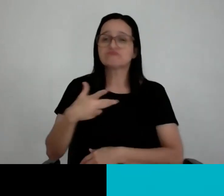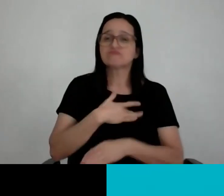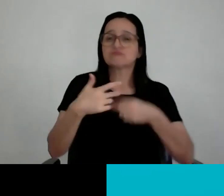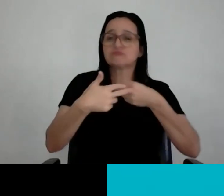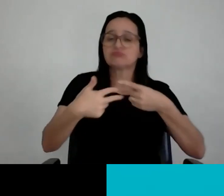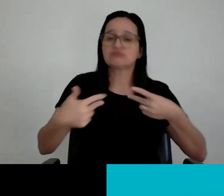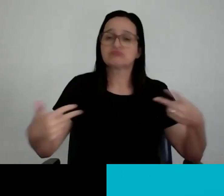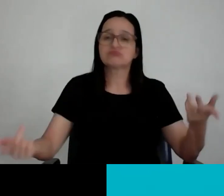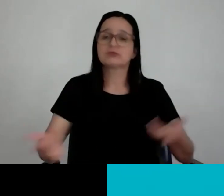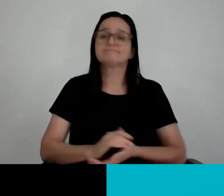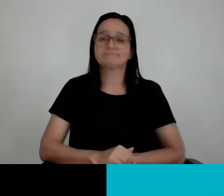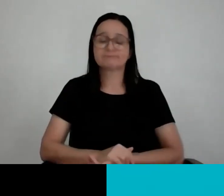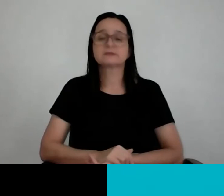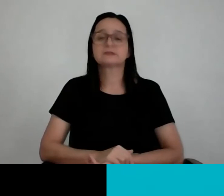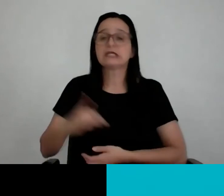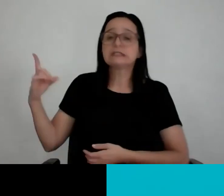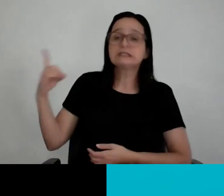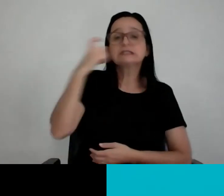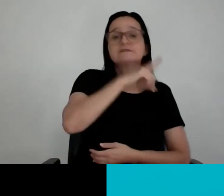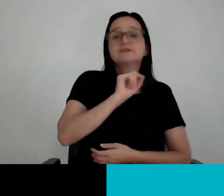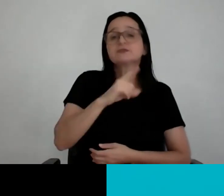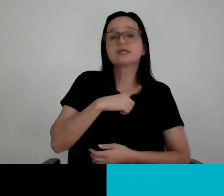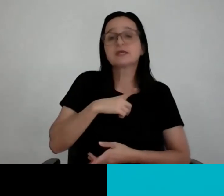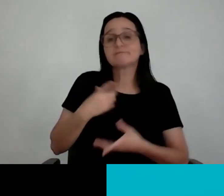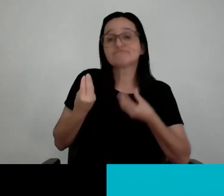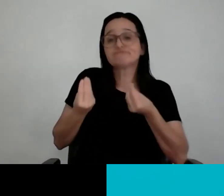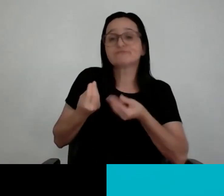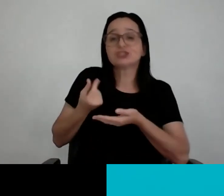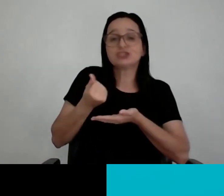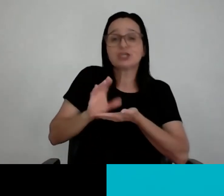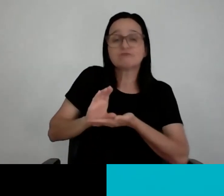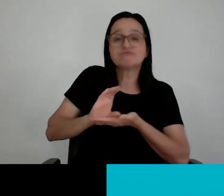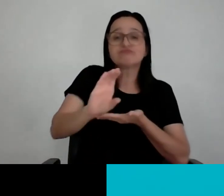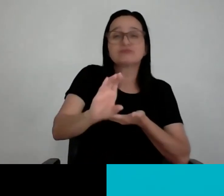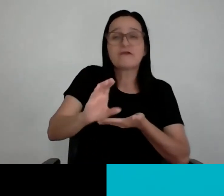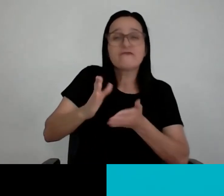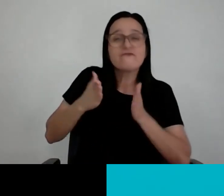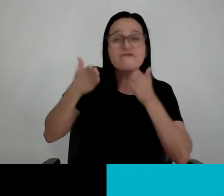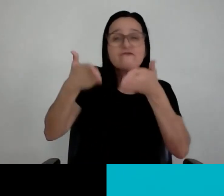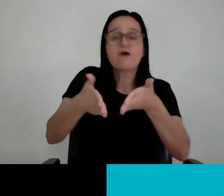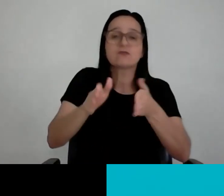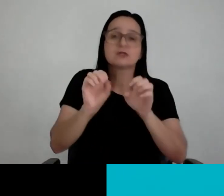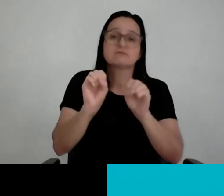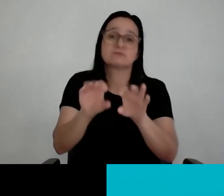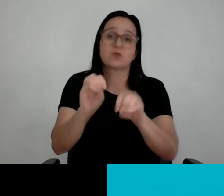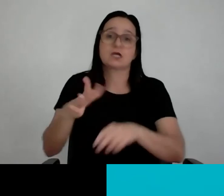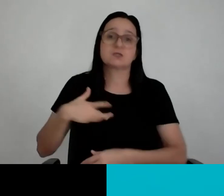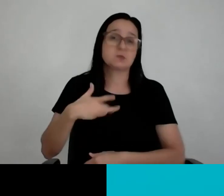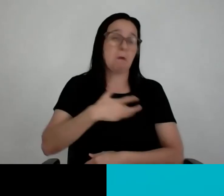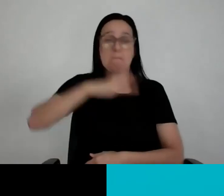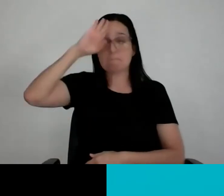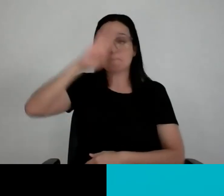dificilmente, se eu tivesse escolhido onde botar o dinheiro do país, eu botava educação, saúde e habitação para quem precisa. Ponto. Entendeu?